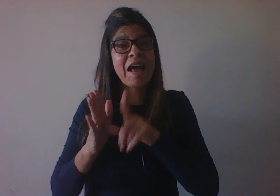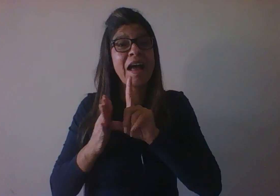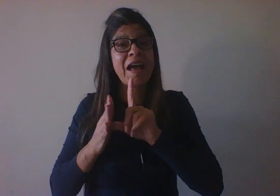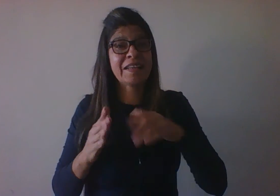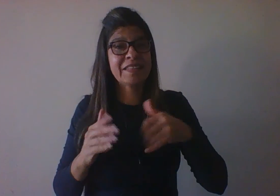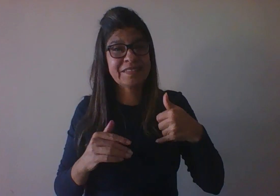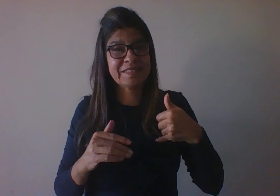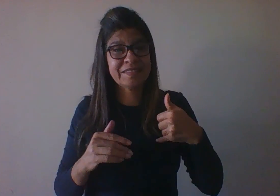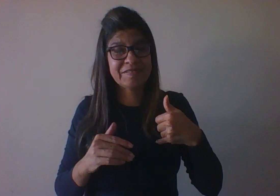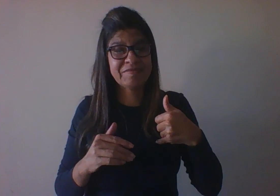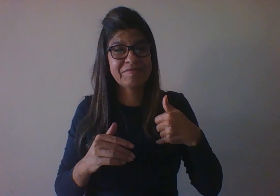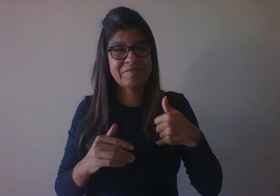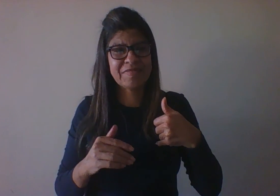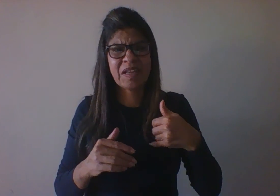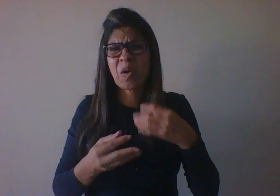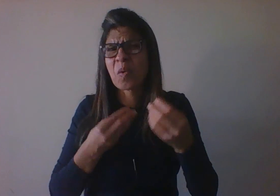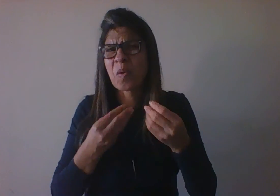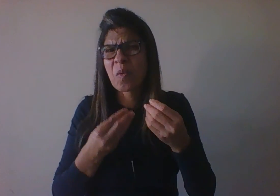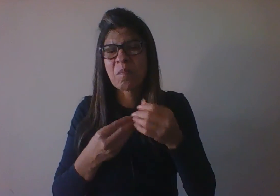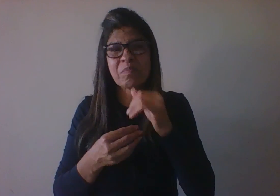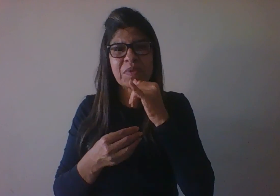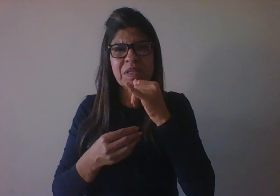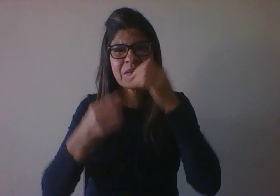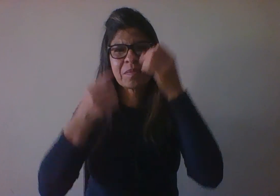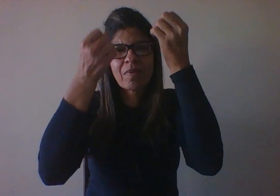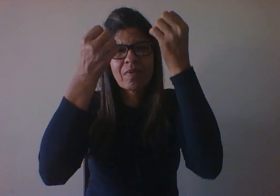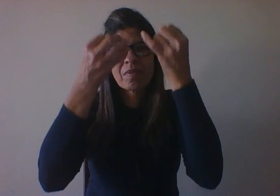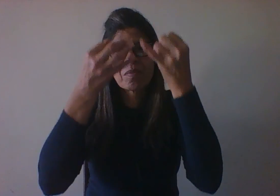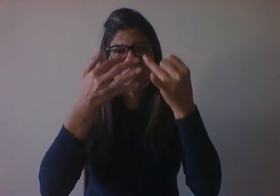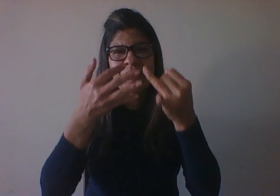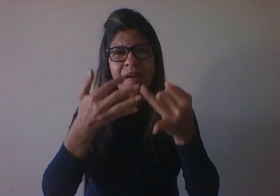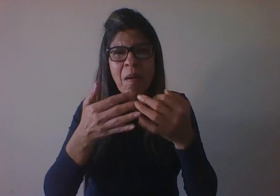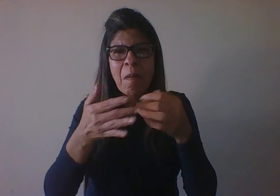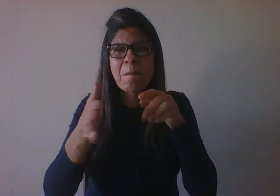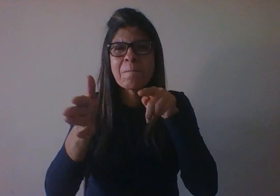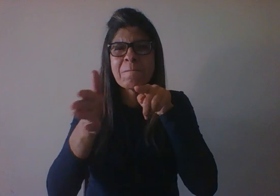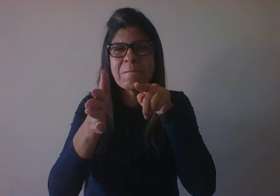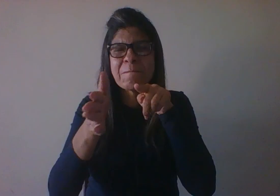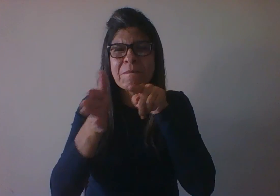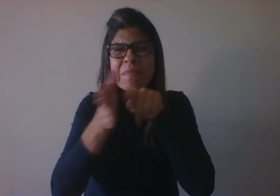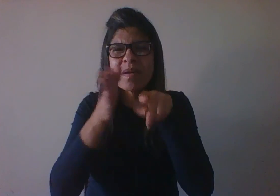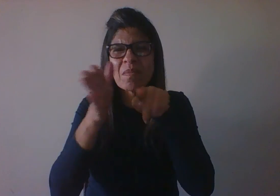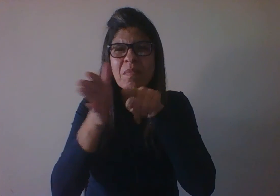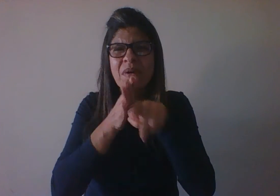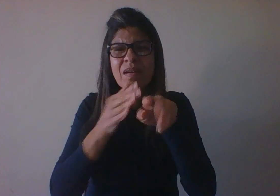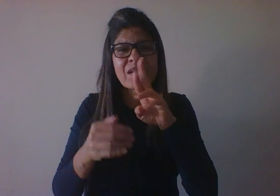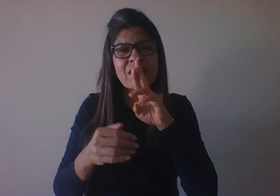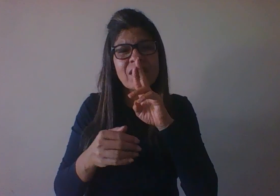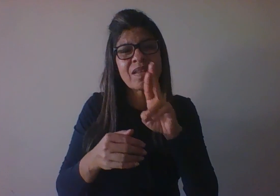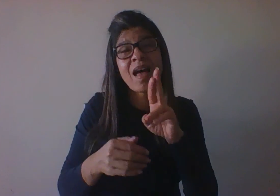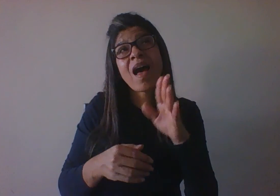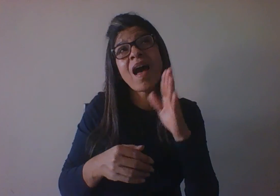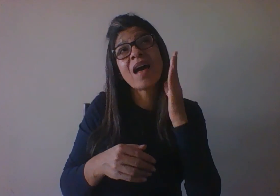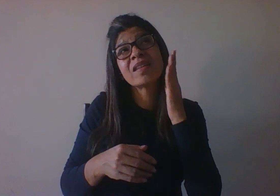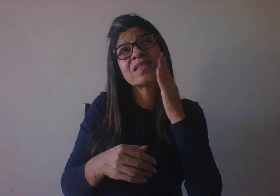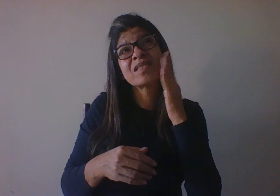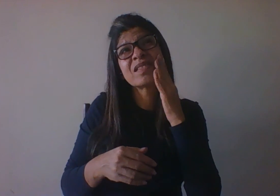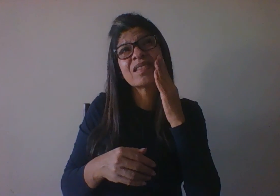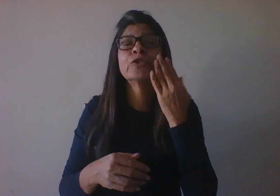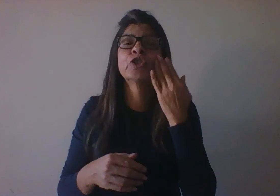explicações são dadas em função, por exemplo, das perguntas das crianças e elas vão responder com, ah, sei, entendi, não porque realmente